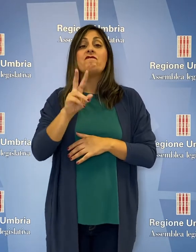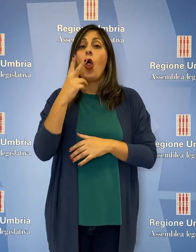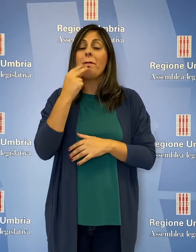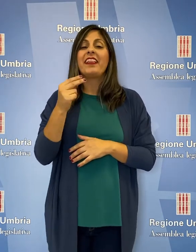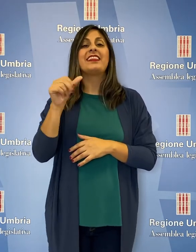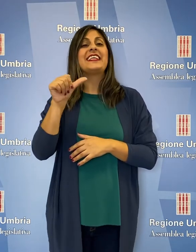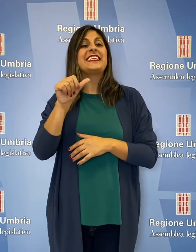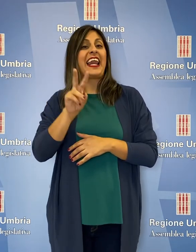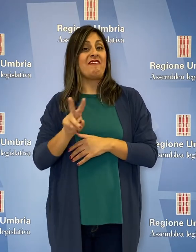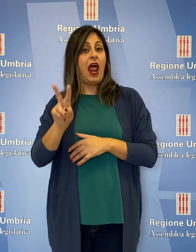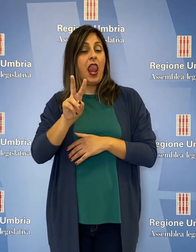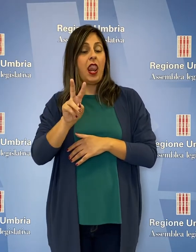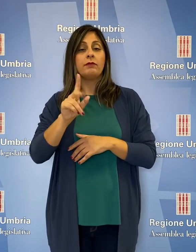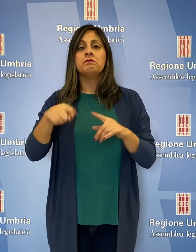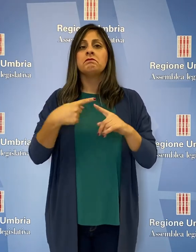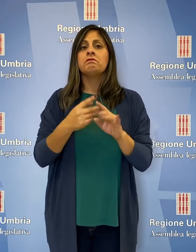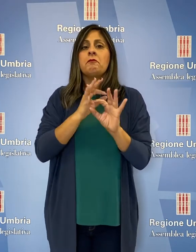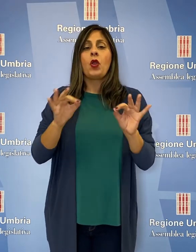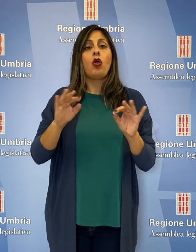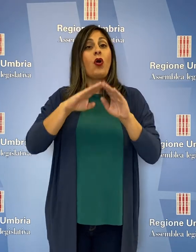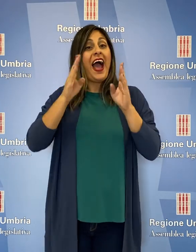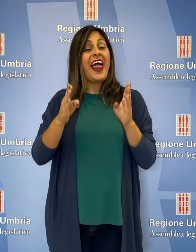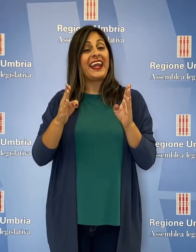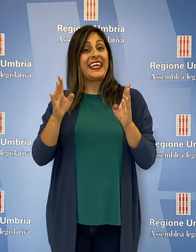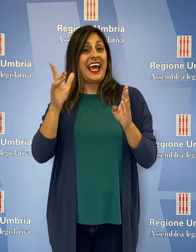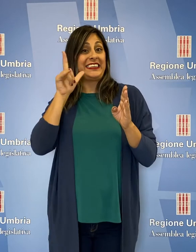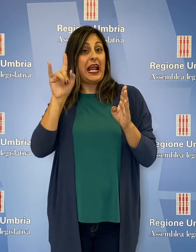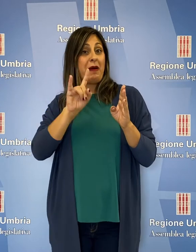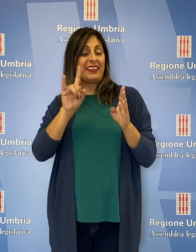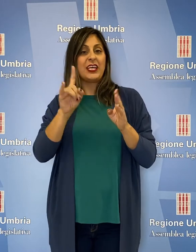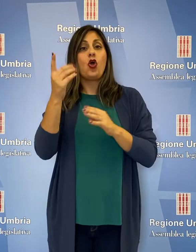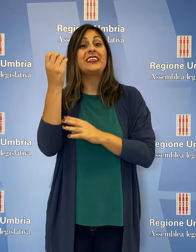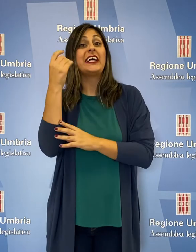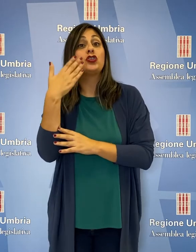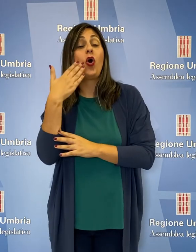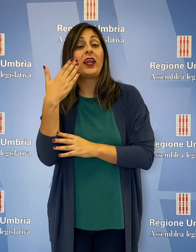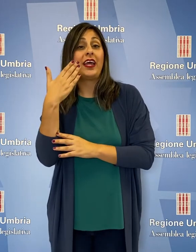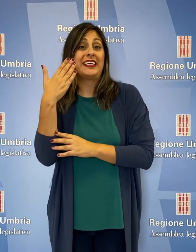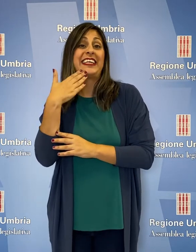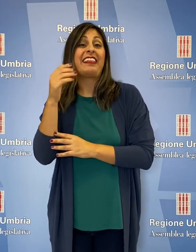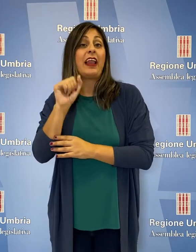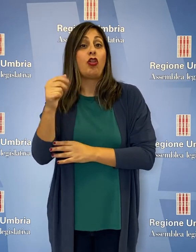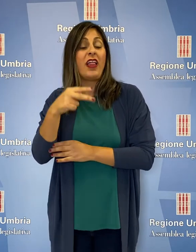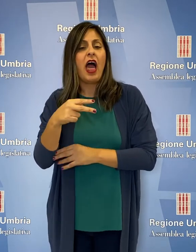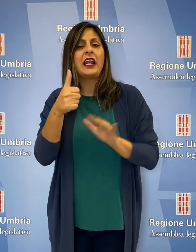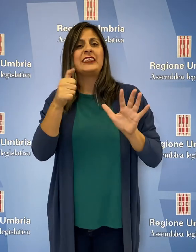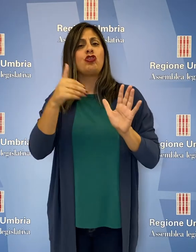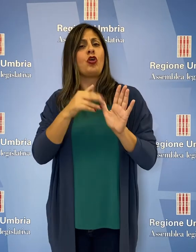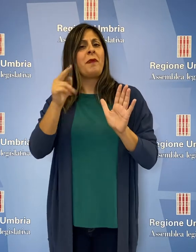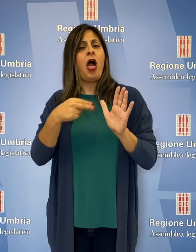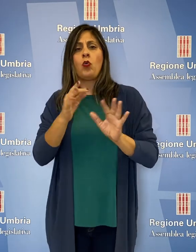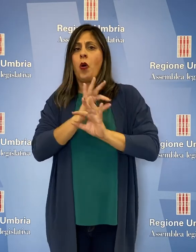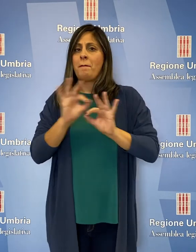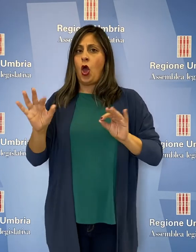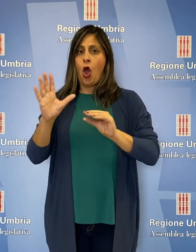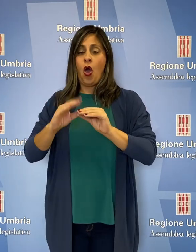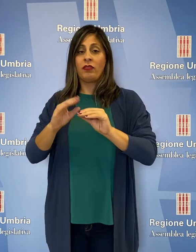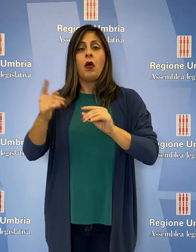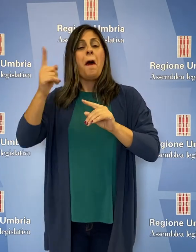poi in corso degli interventi tra la Galleria San Martino e la stazione di Sant'Anatolia di Narco, 600 mila euro, presi accordi con l'Agenzia